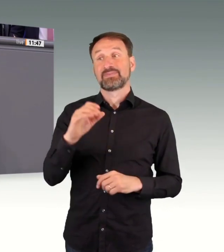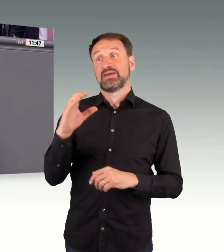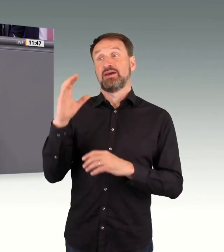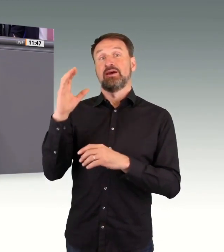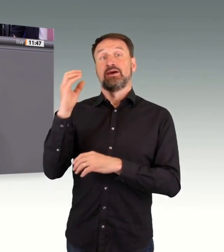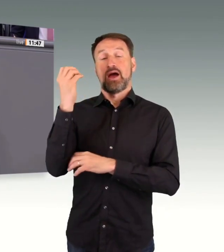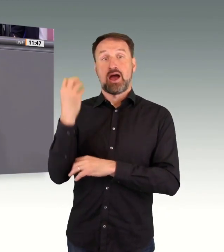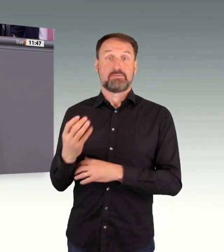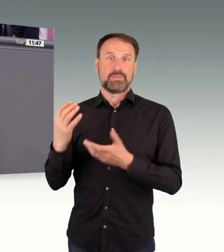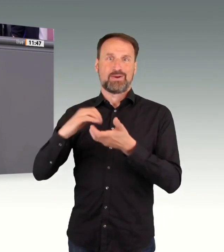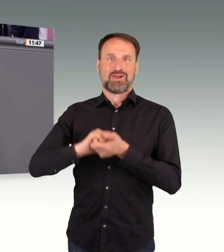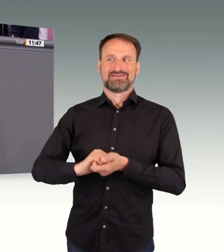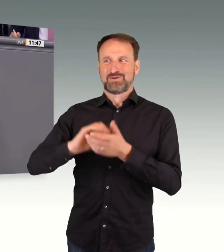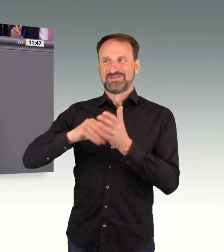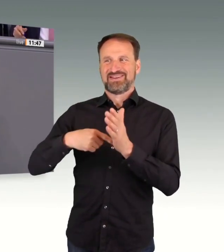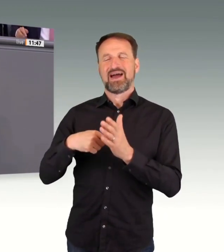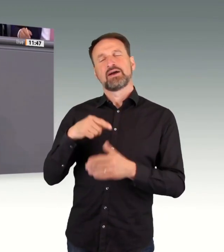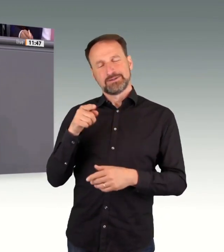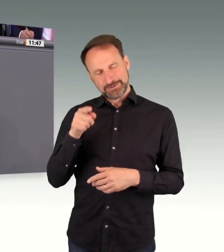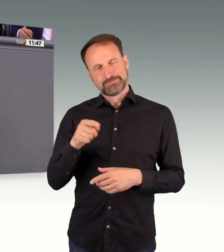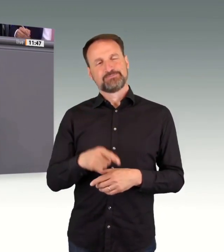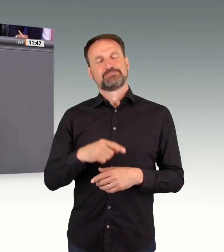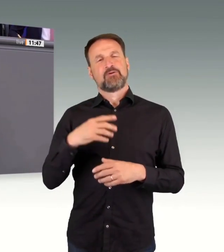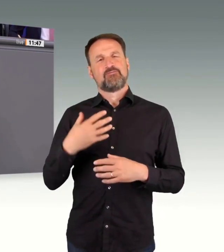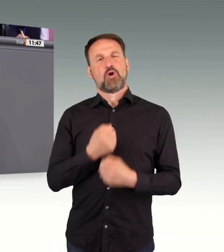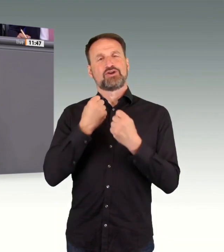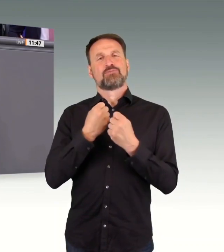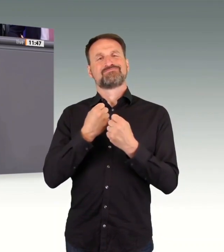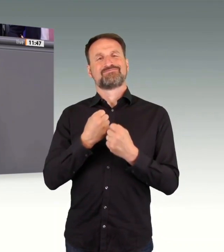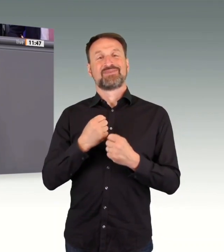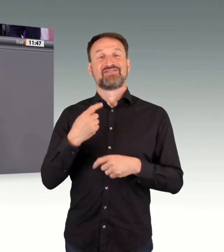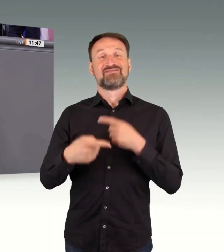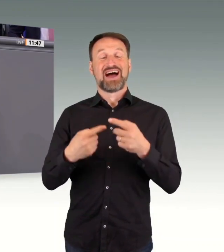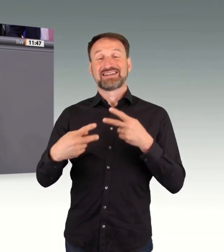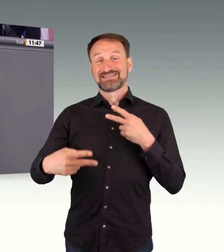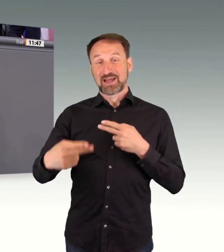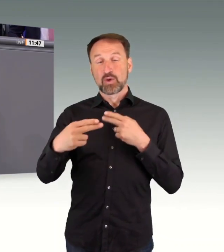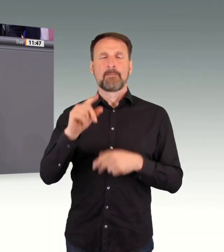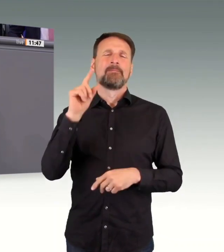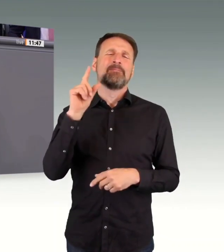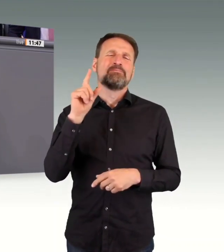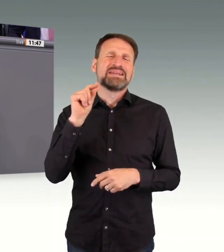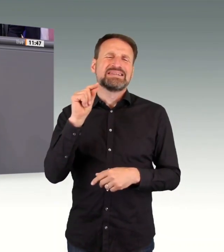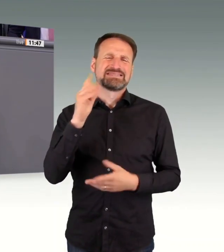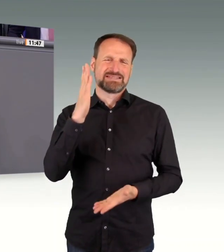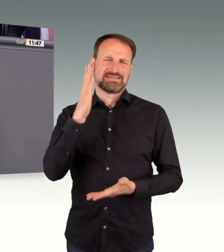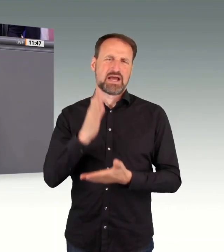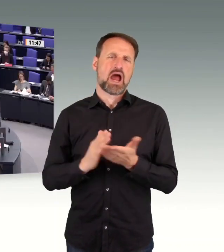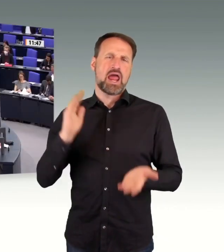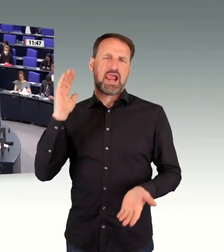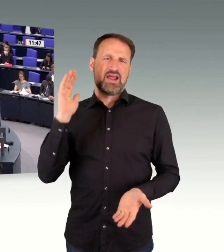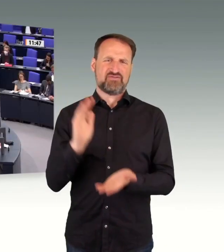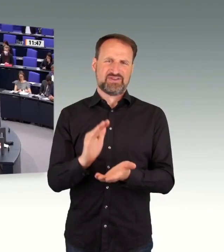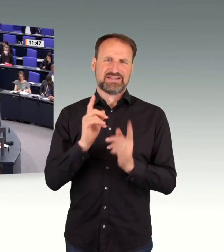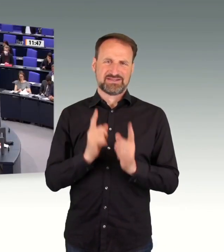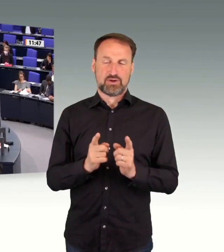mindestens zu halbieren. Der Kollege Ernst lacht dazu. Keine Sorge, die